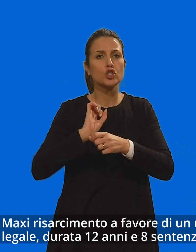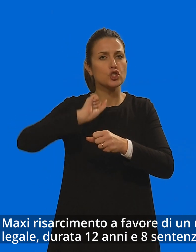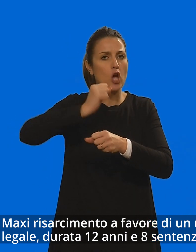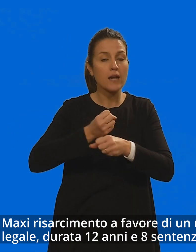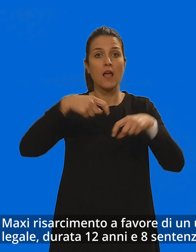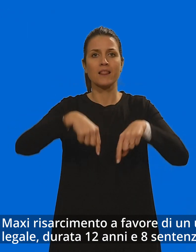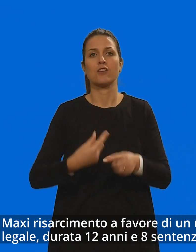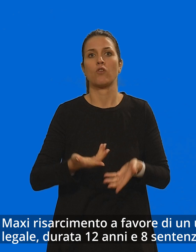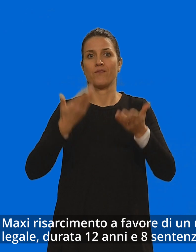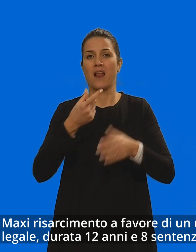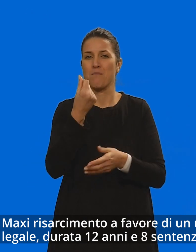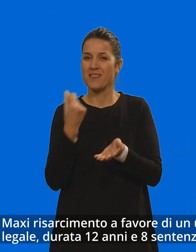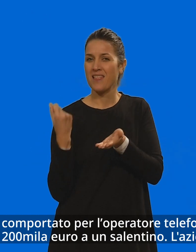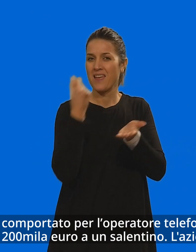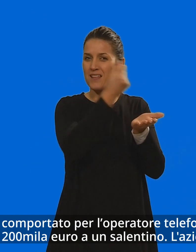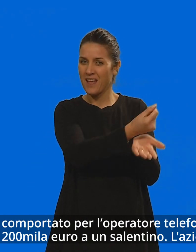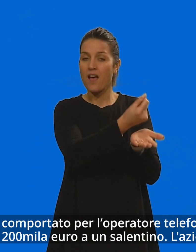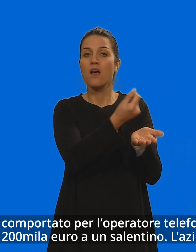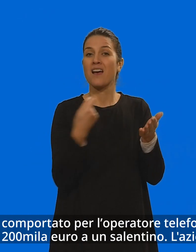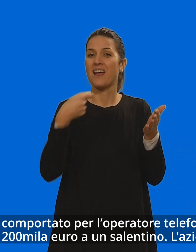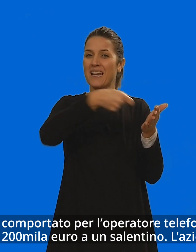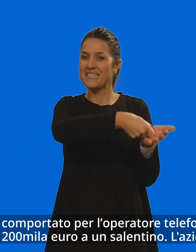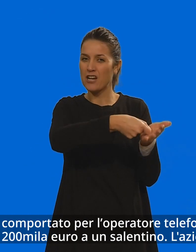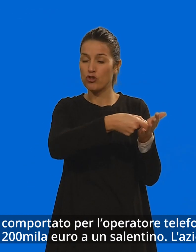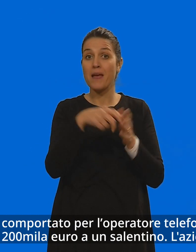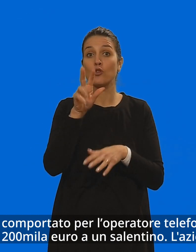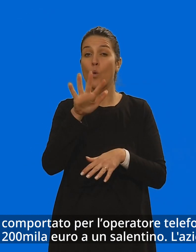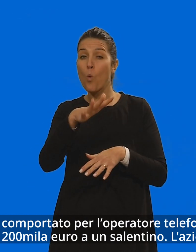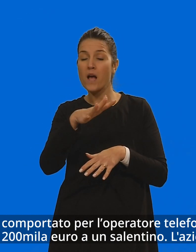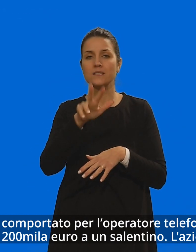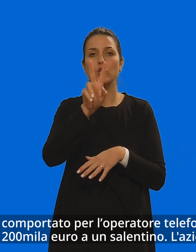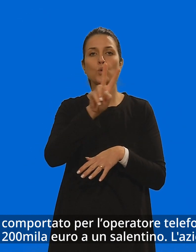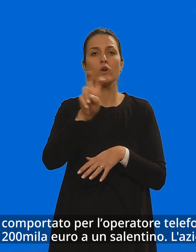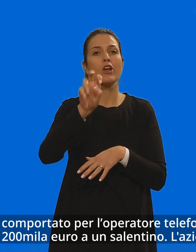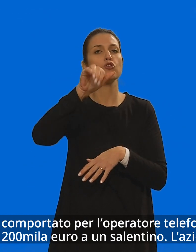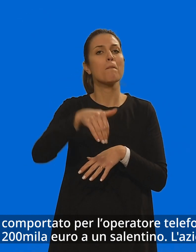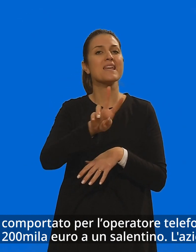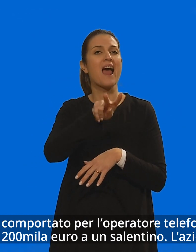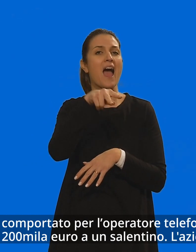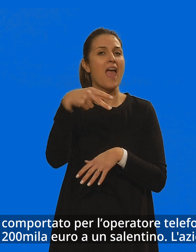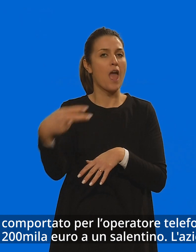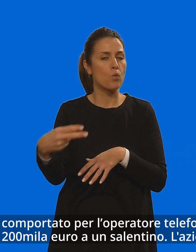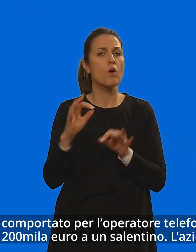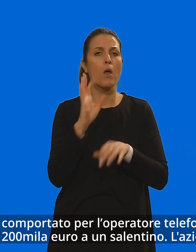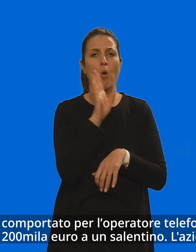Nei vari gradi di giudizio ha comportato per l'operatore telefonico un risarcimento di quasi 200.000 euro ad un salentino.